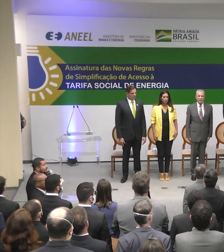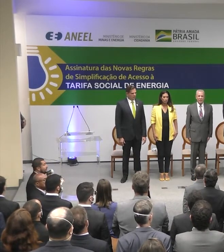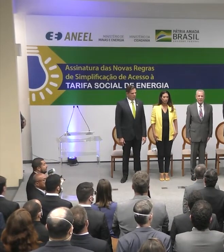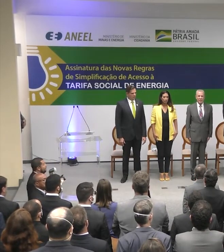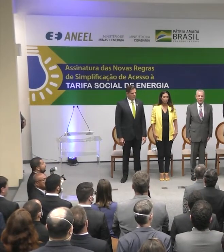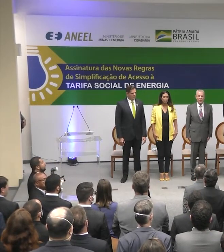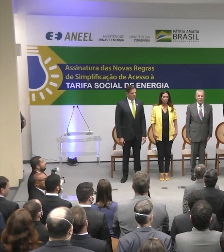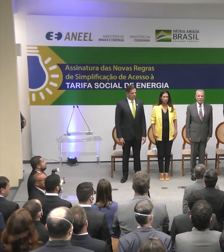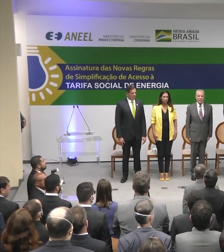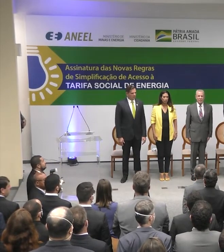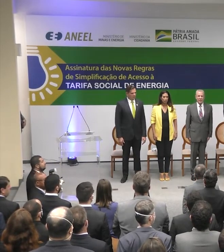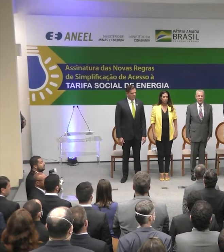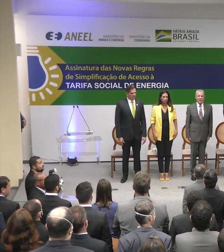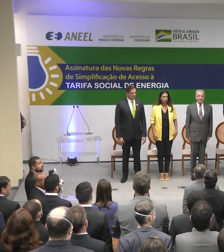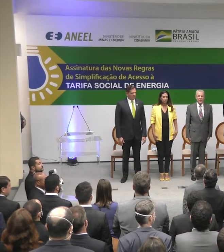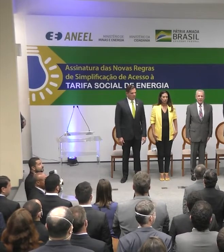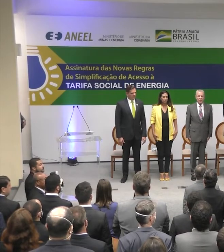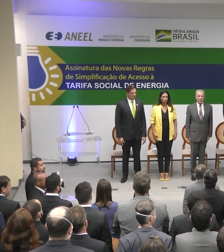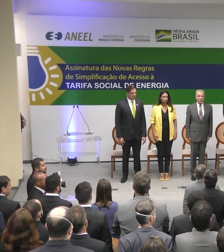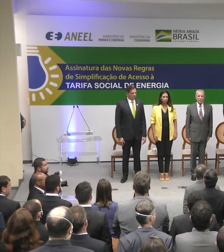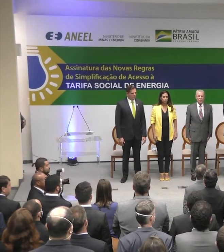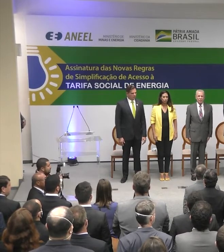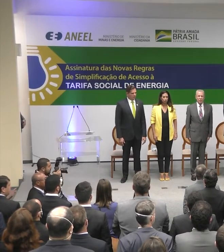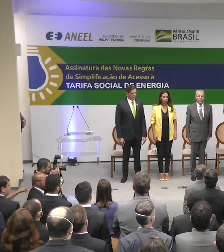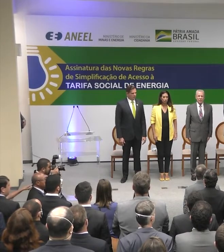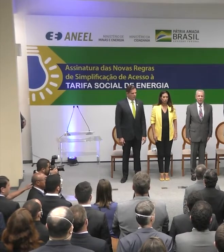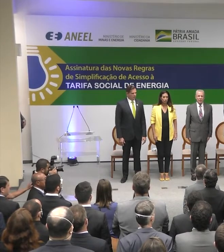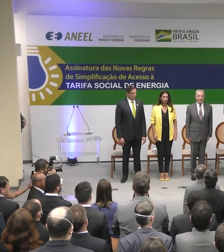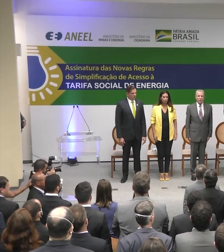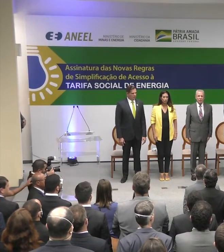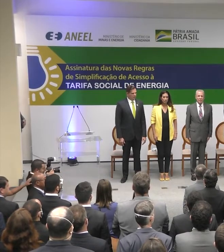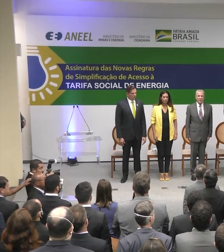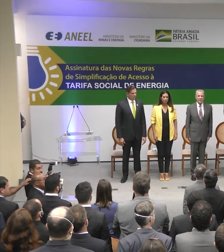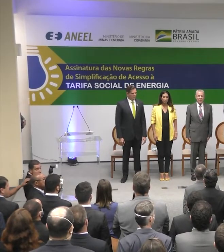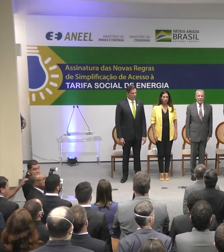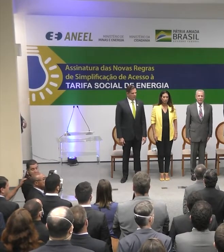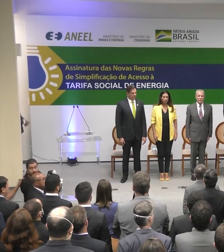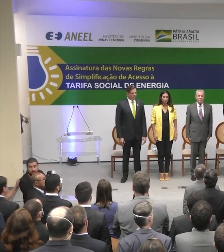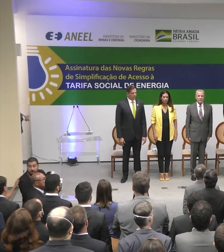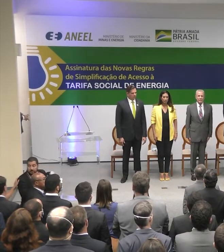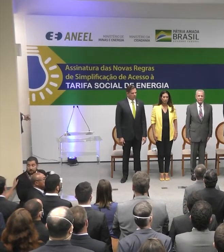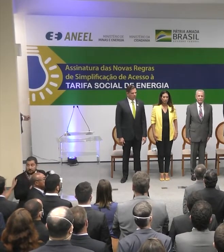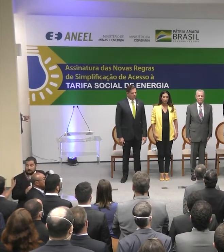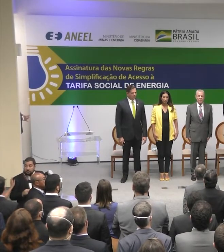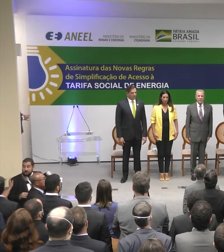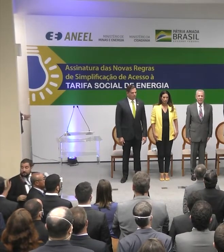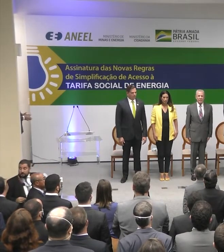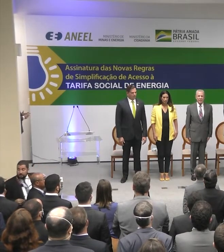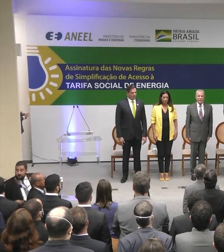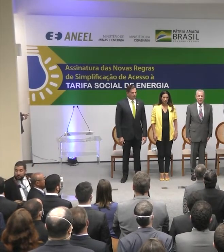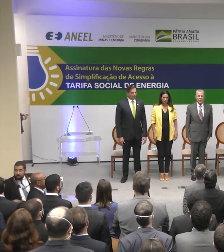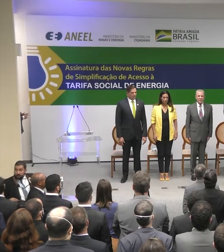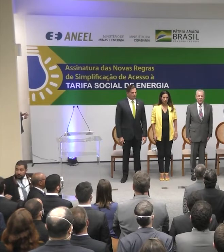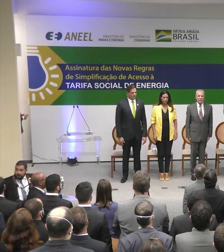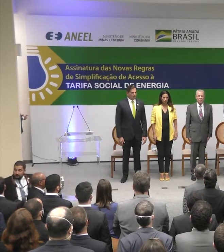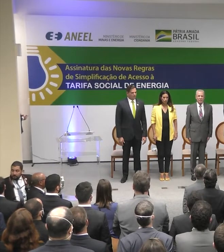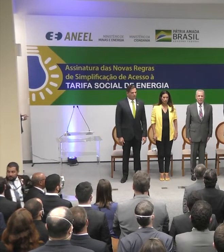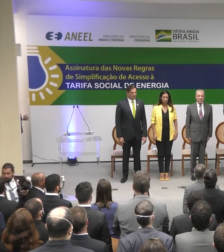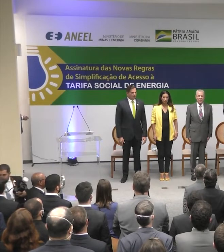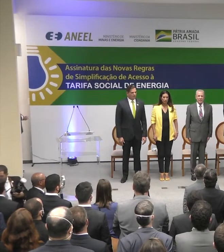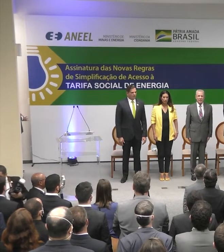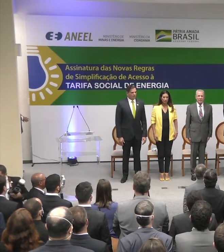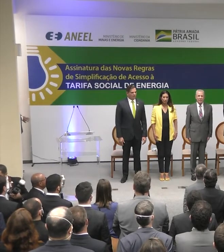Nesta flora Nosso futuro E glória do passado Mas sempre está